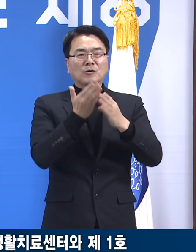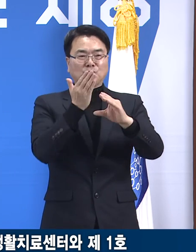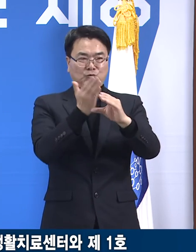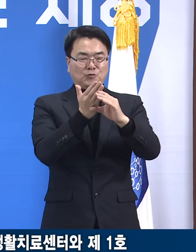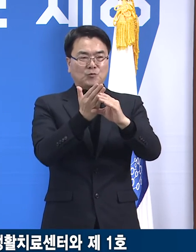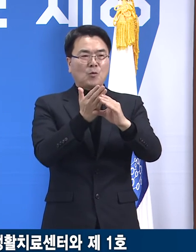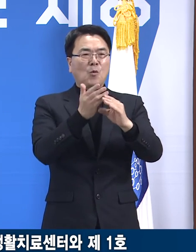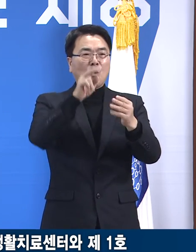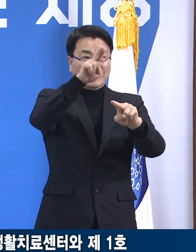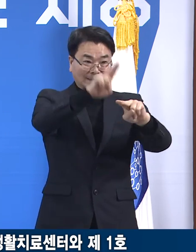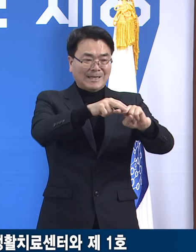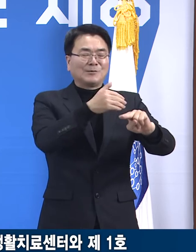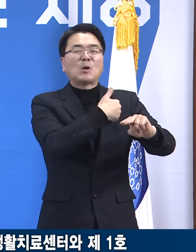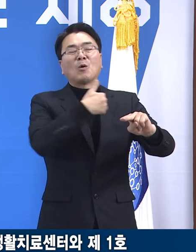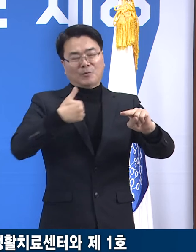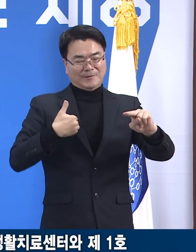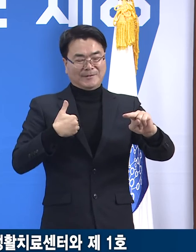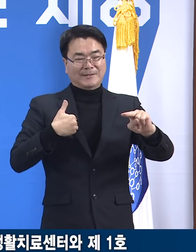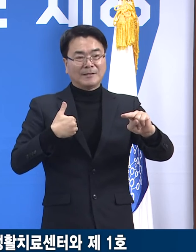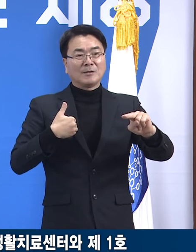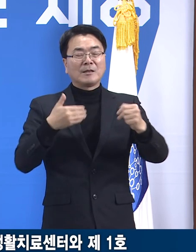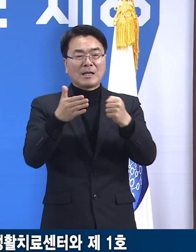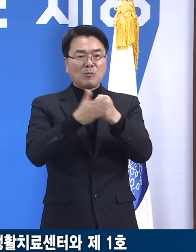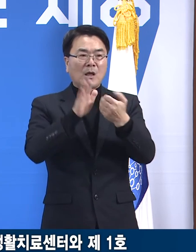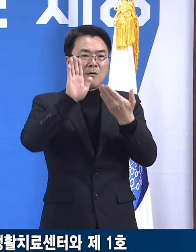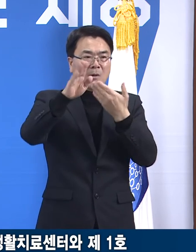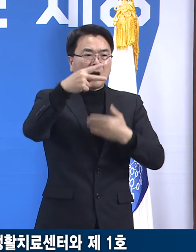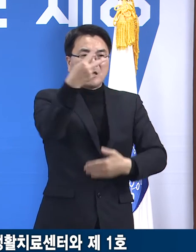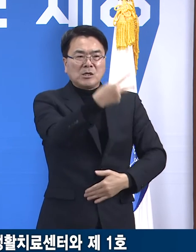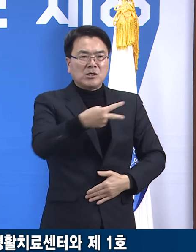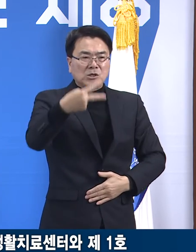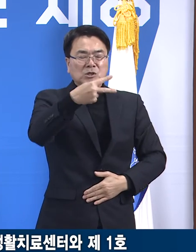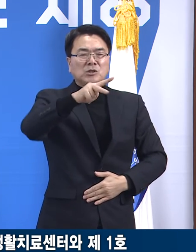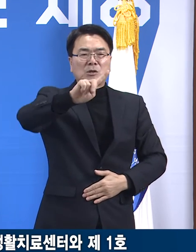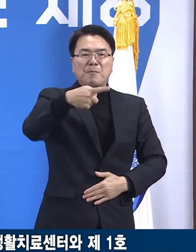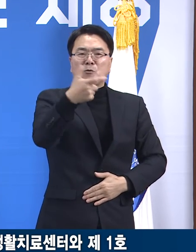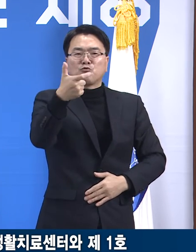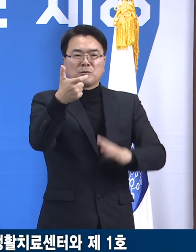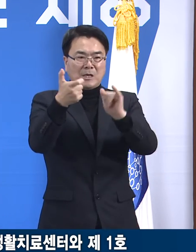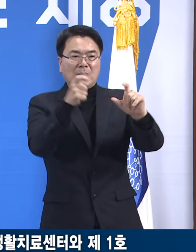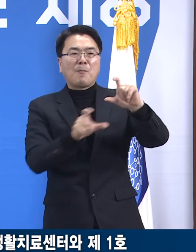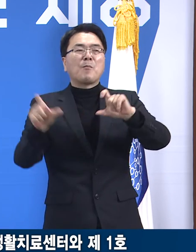보입니다. 자녀 수용 가능 인원은 2,196명입니다.